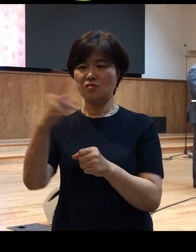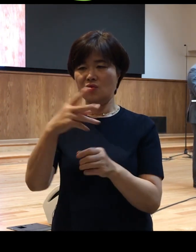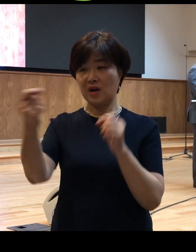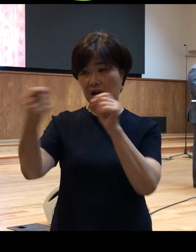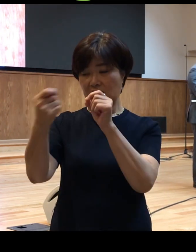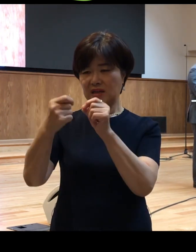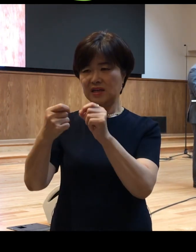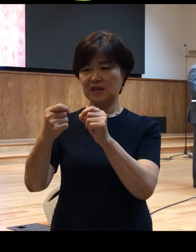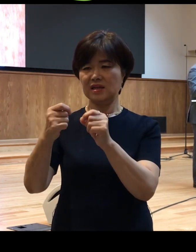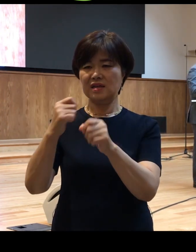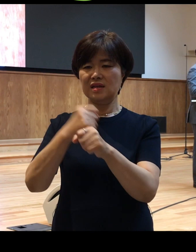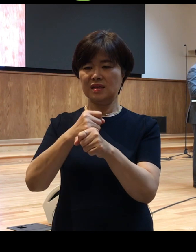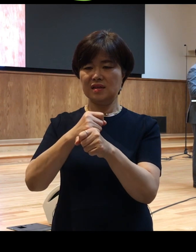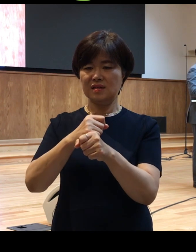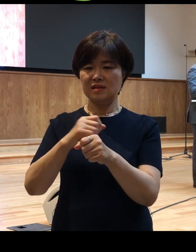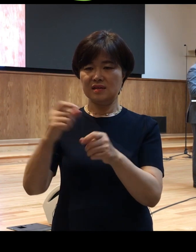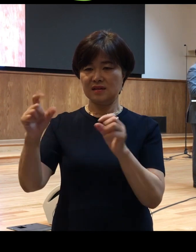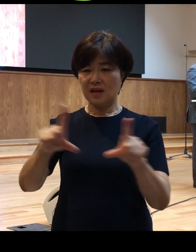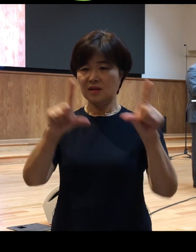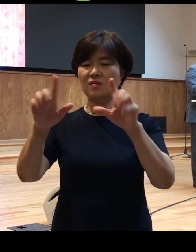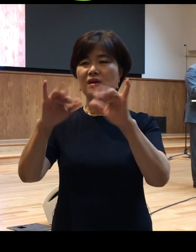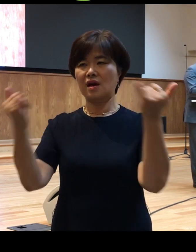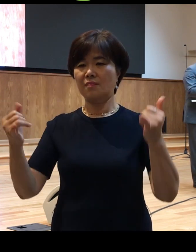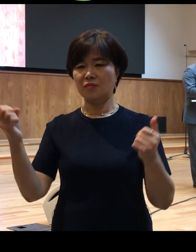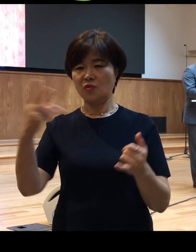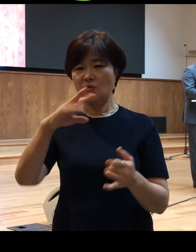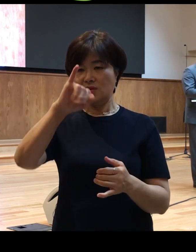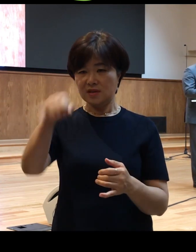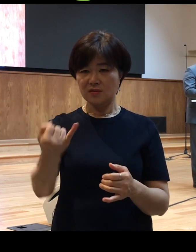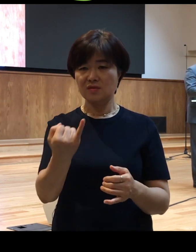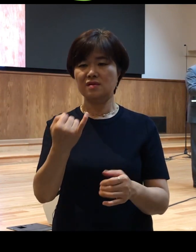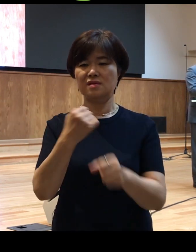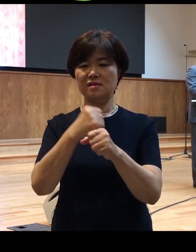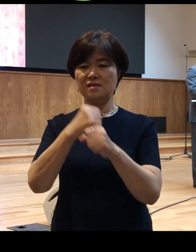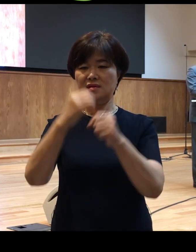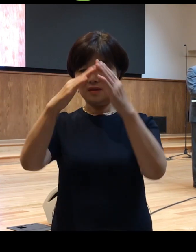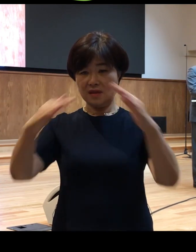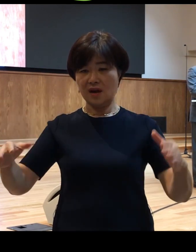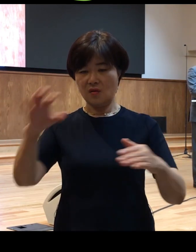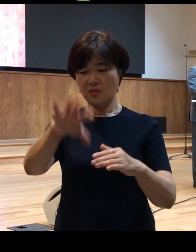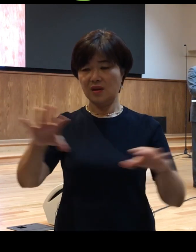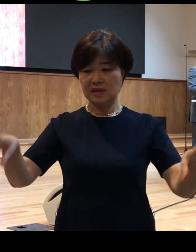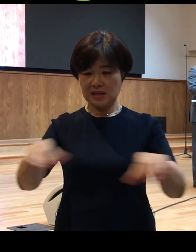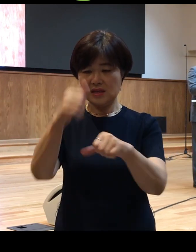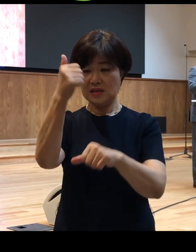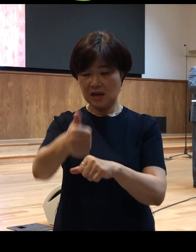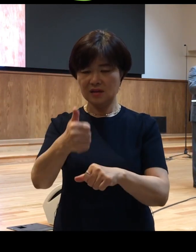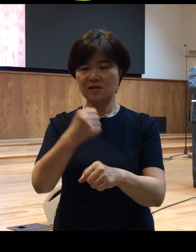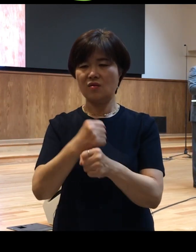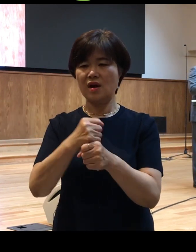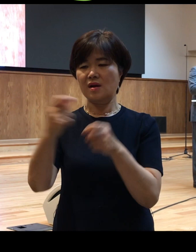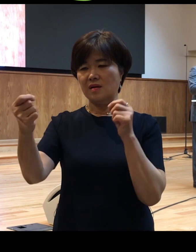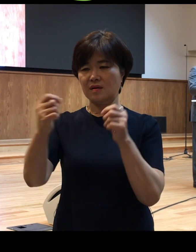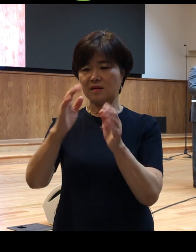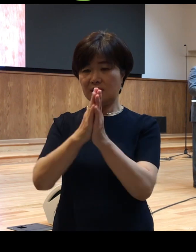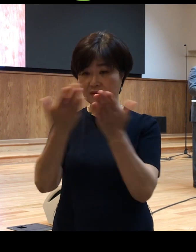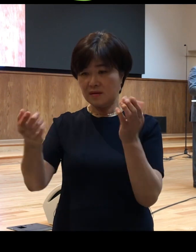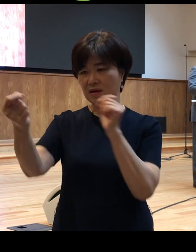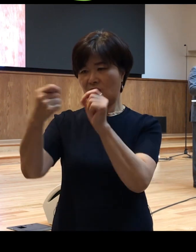살았던 사람이라는 사실 그리고 그 제우스 신당의 제사장들과 어떤 밀접한 관련이 있다는 사실을 통해서